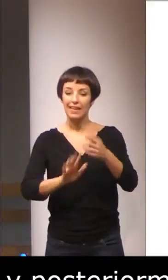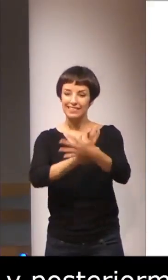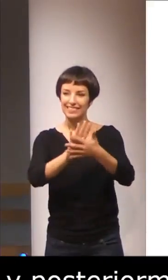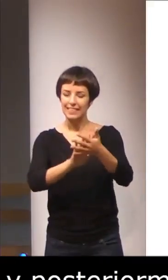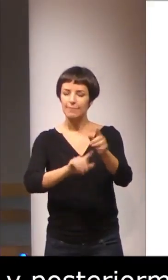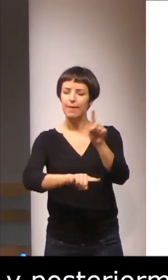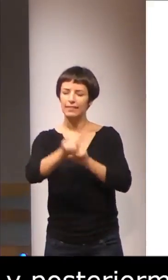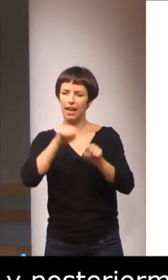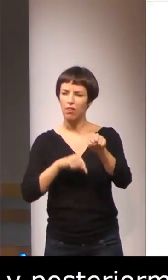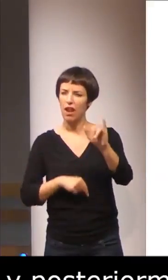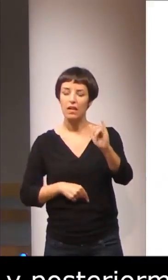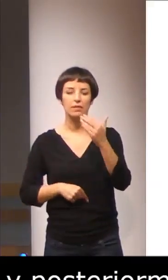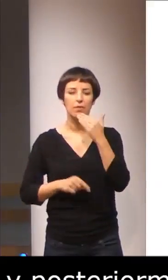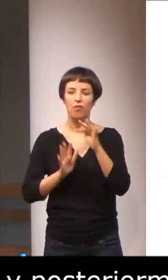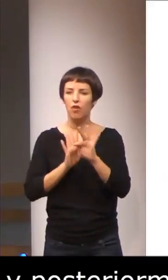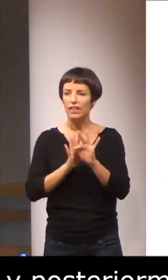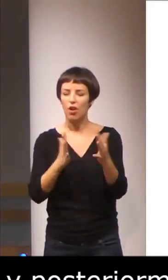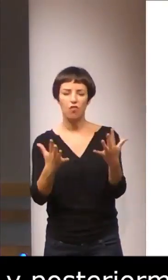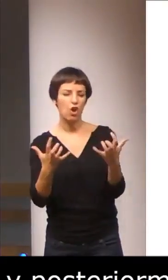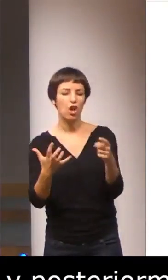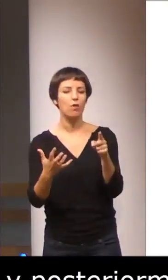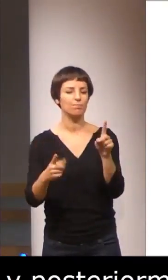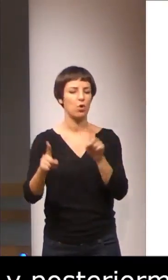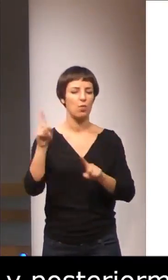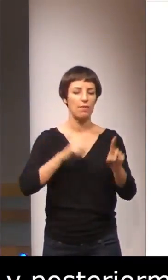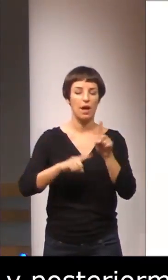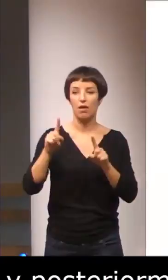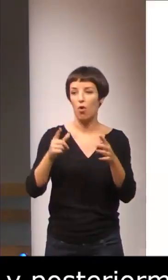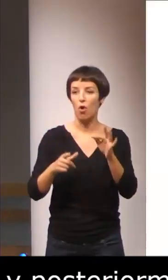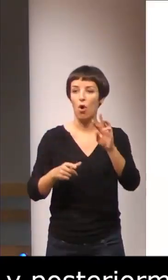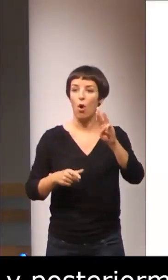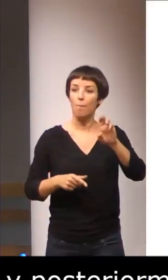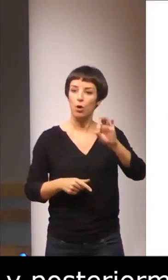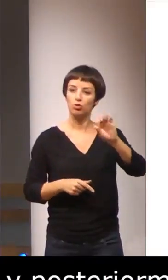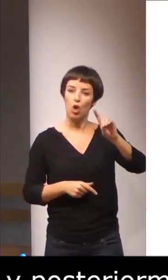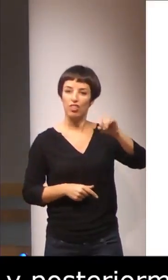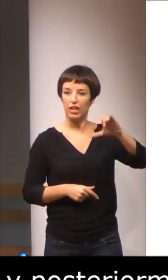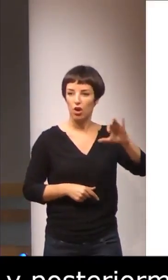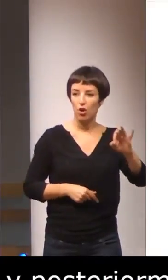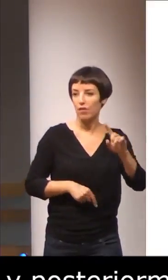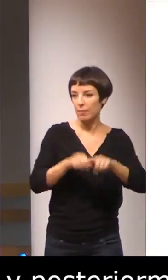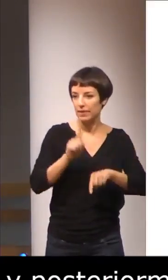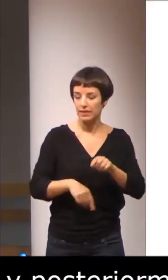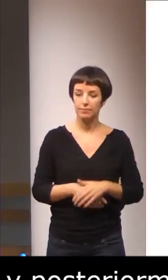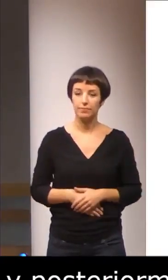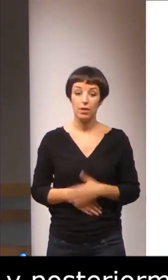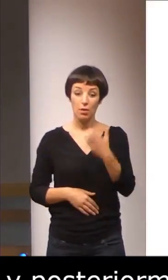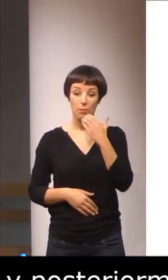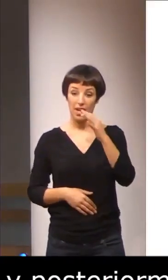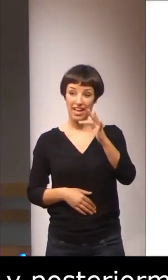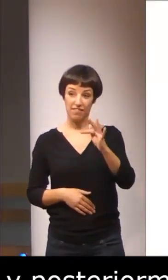serían elementos fonético-fonológicos o prosódicos. Tanto sería F o G, si el